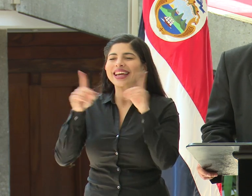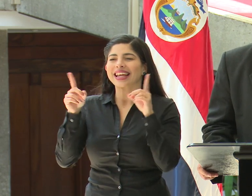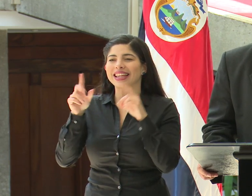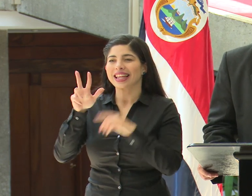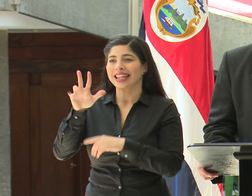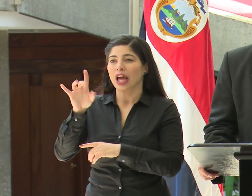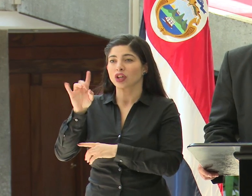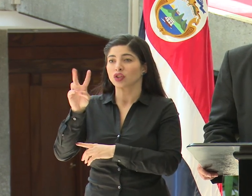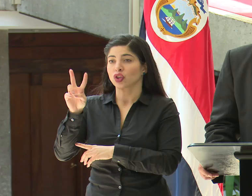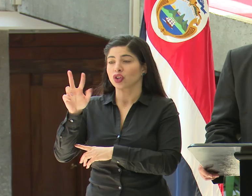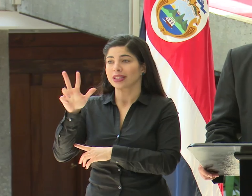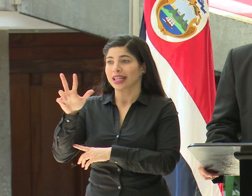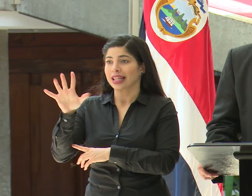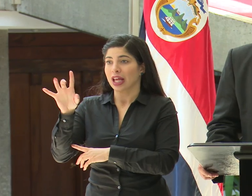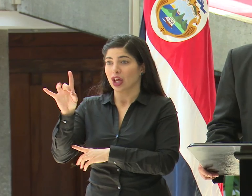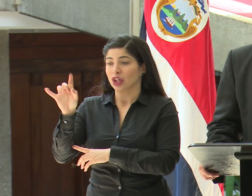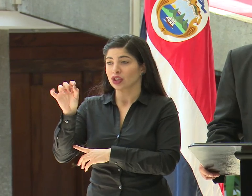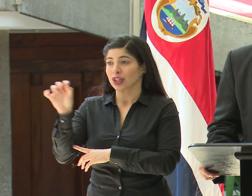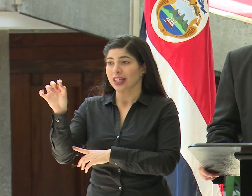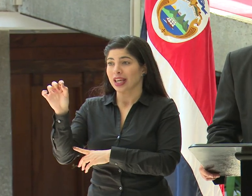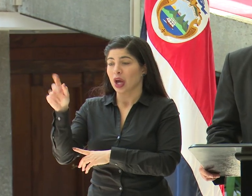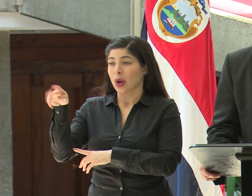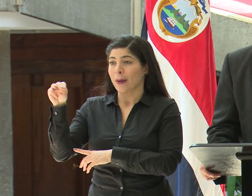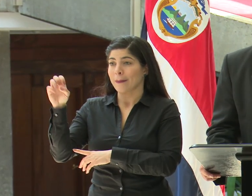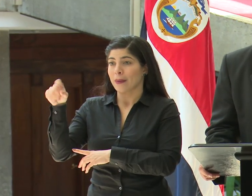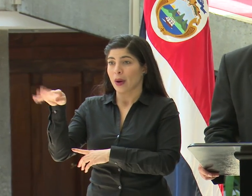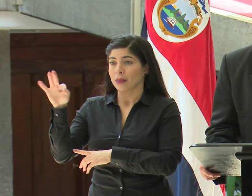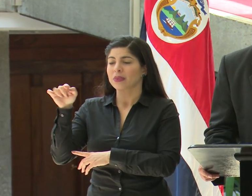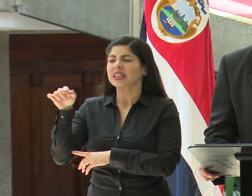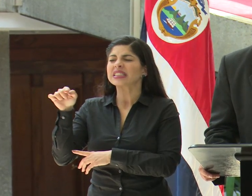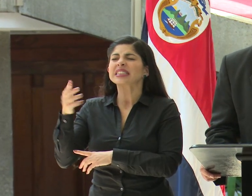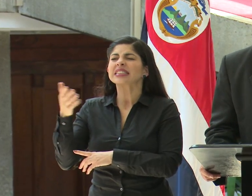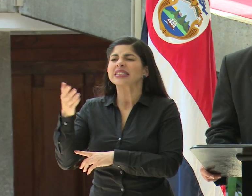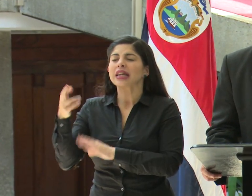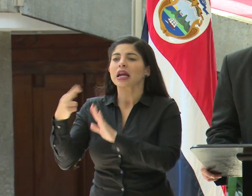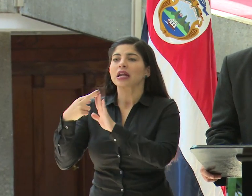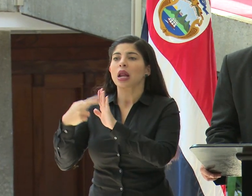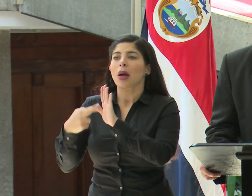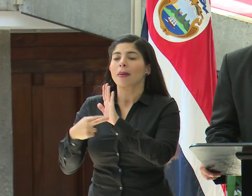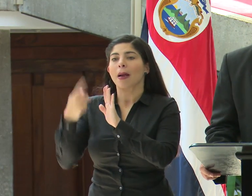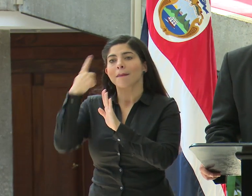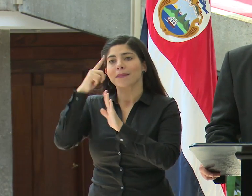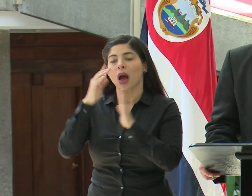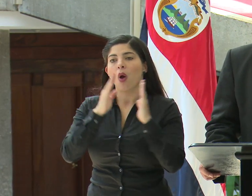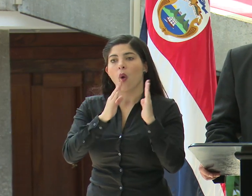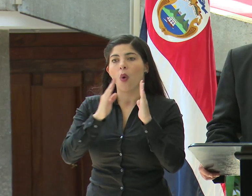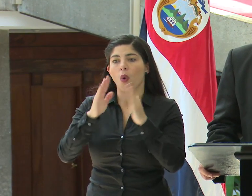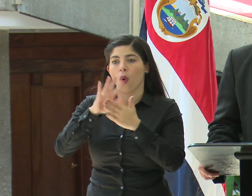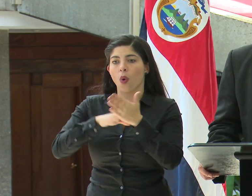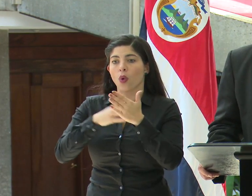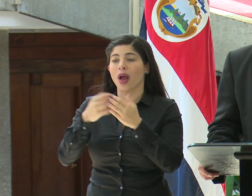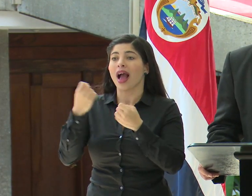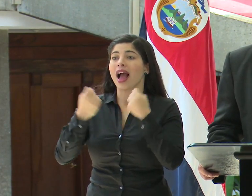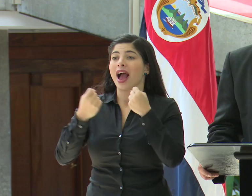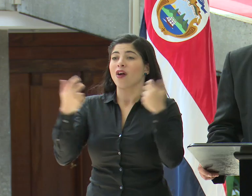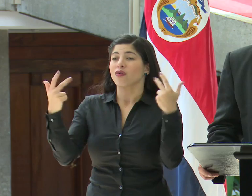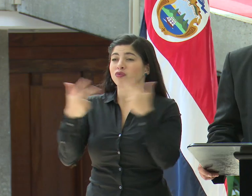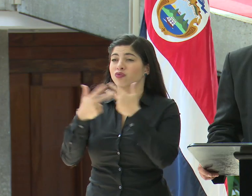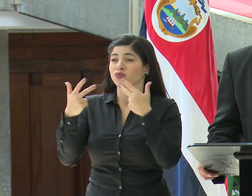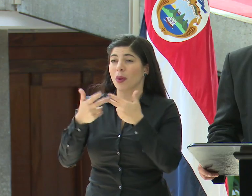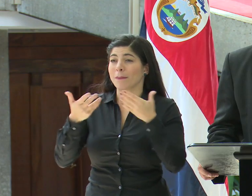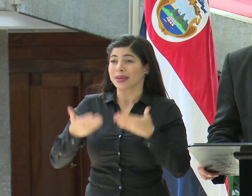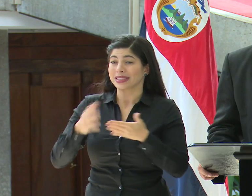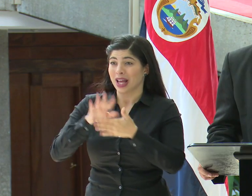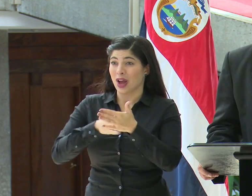38.238-MOP, que es el reglamento para la ordenación horaria de la circulación de vehículos pesados. El